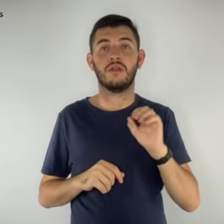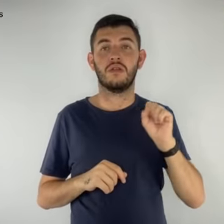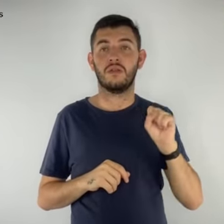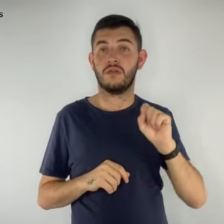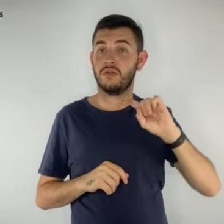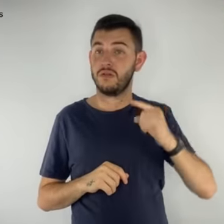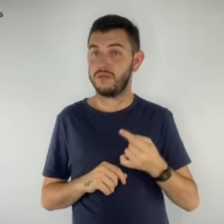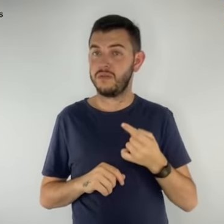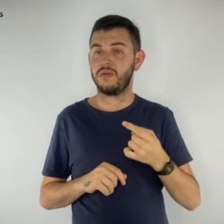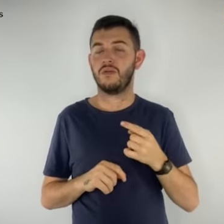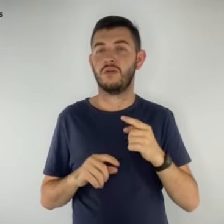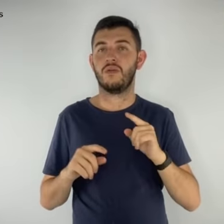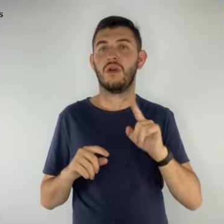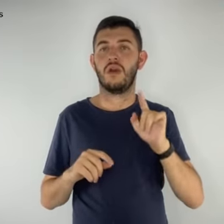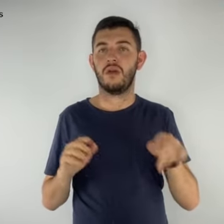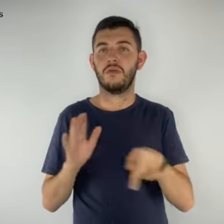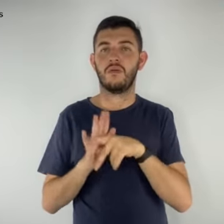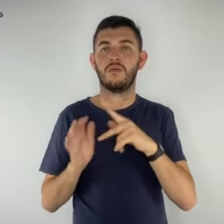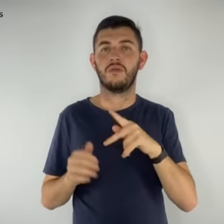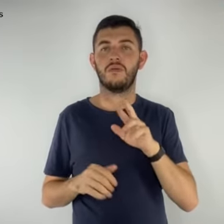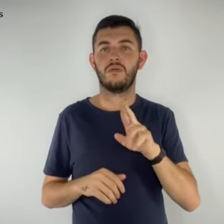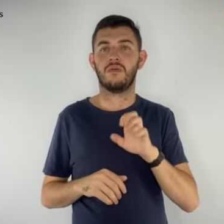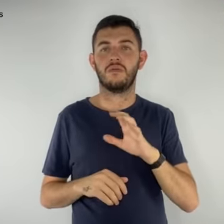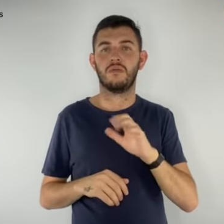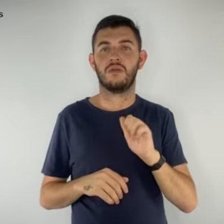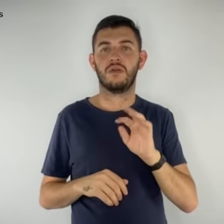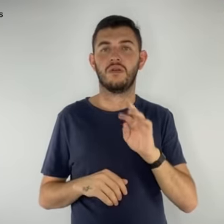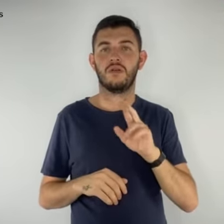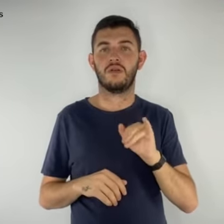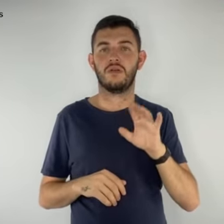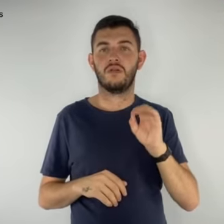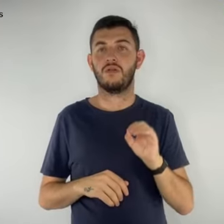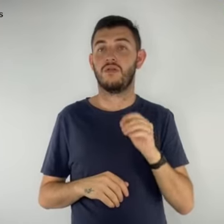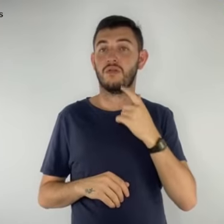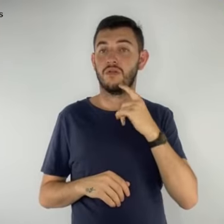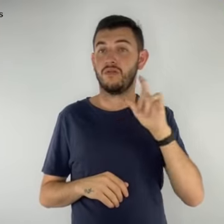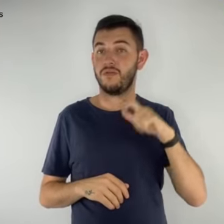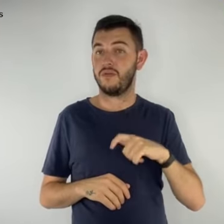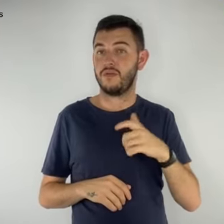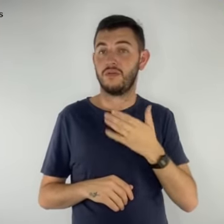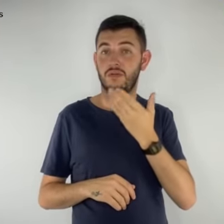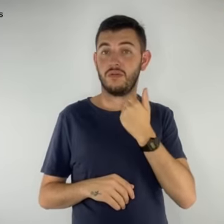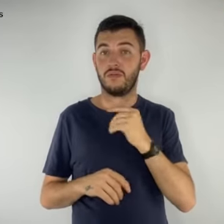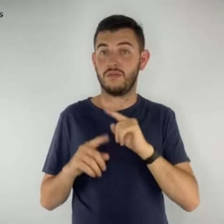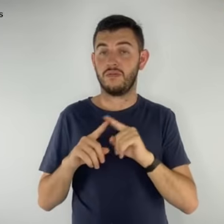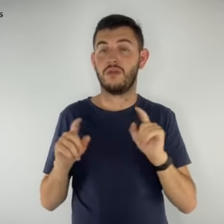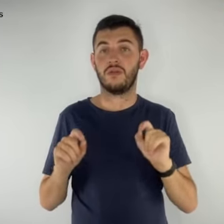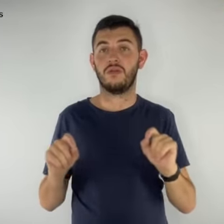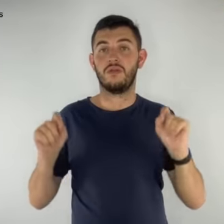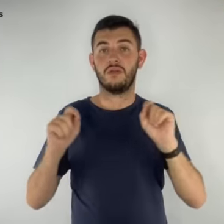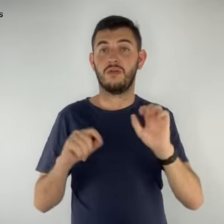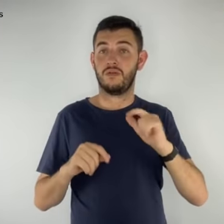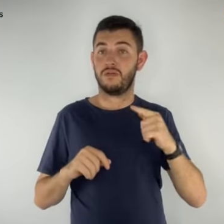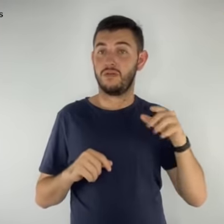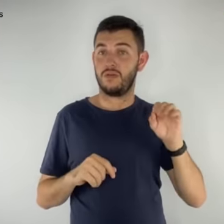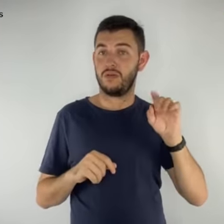mil referente ao precatório do ticket alimentação, ação movida por um suposto